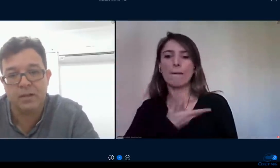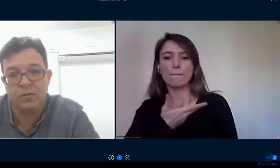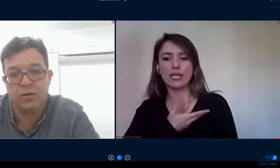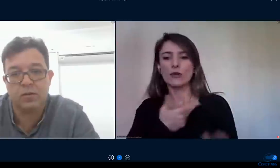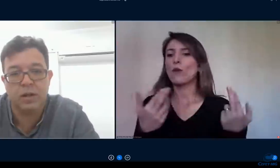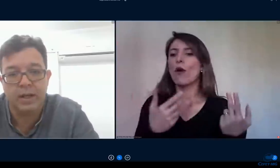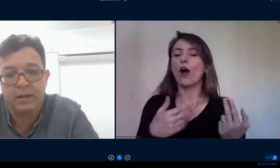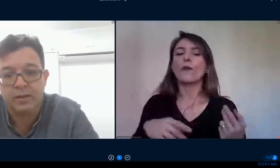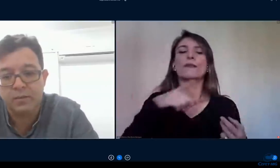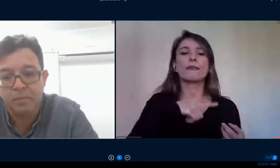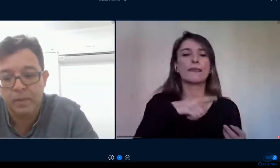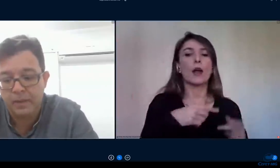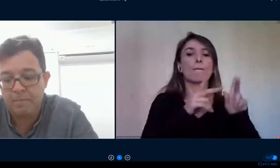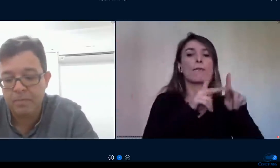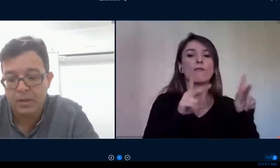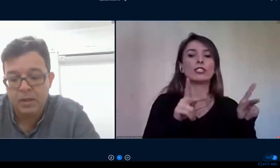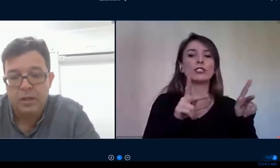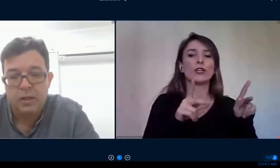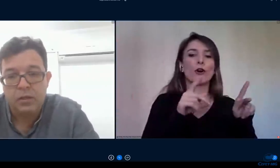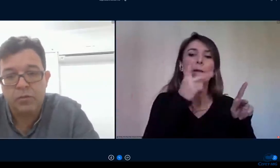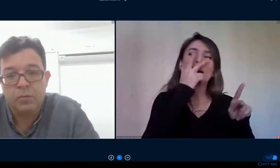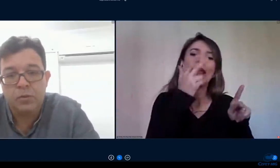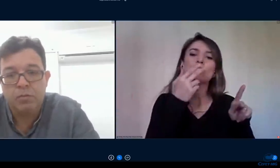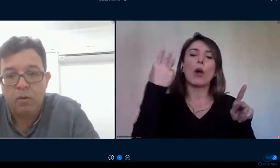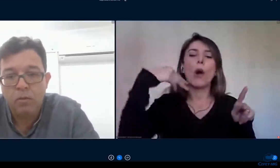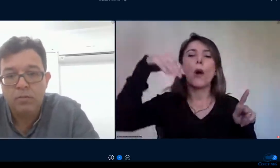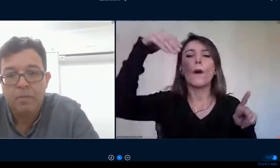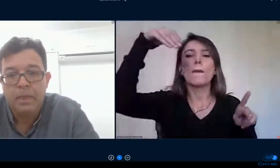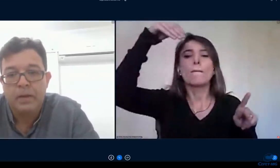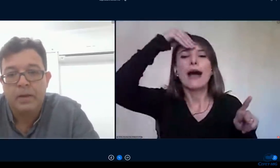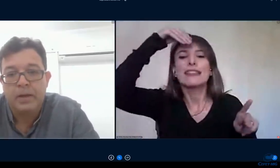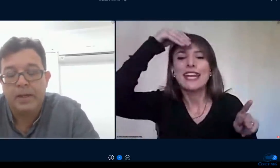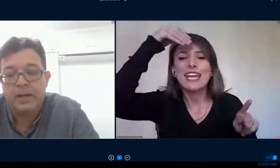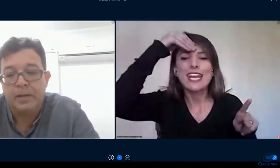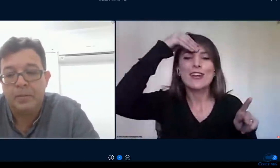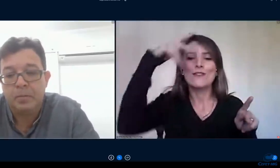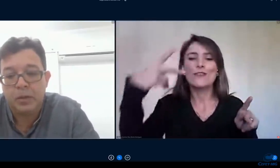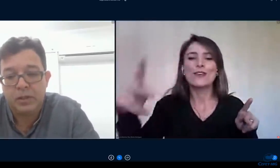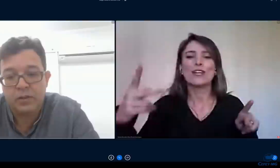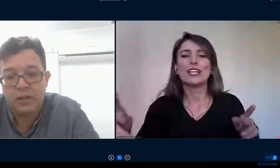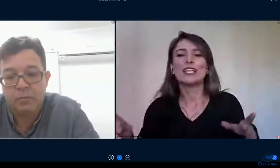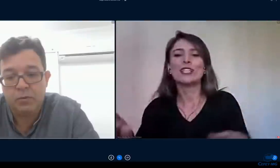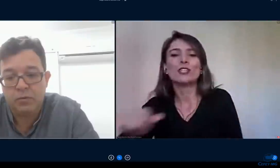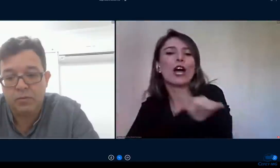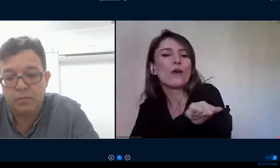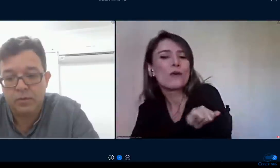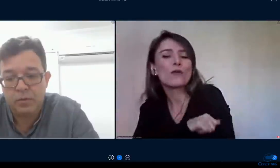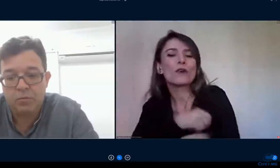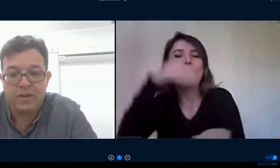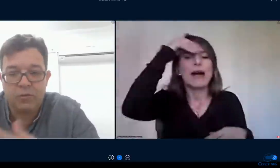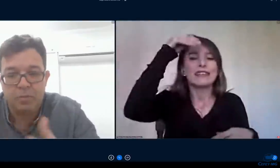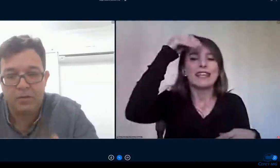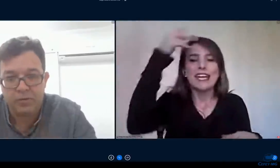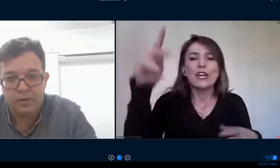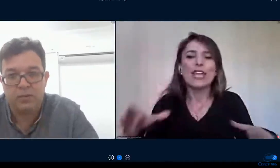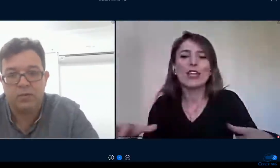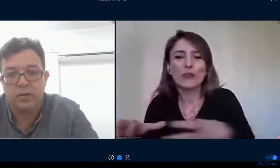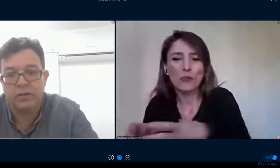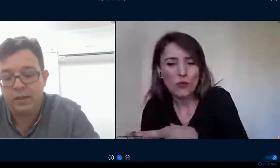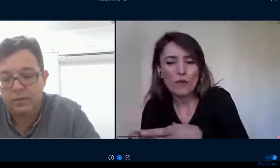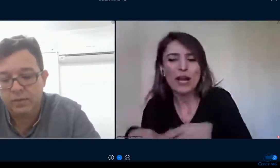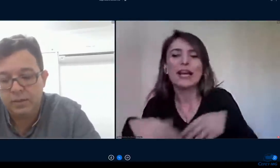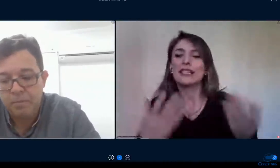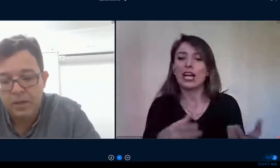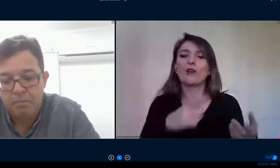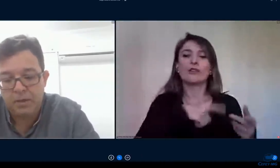repassar isso aos colegas né isso foi muito bom é porque nós temos nós temos vários perfis